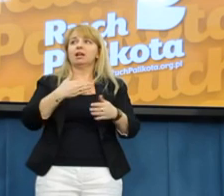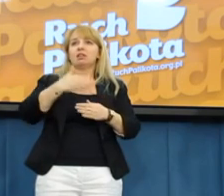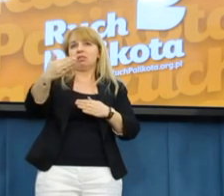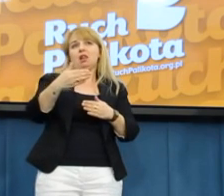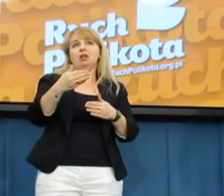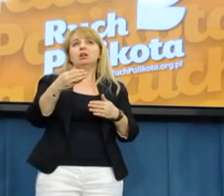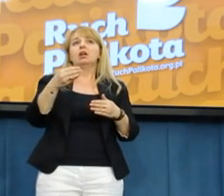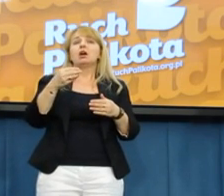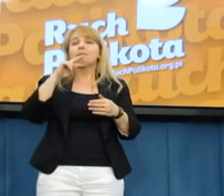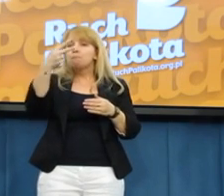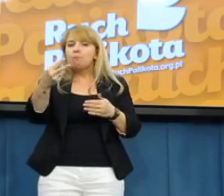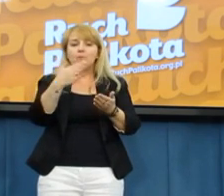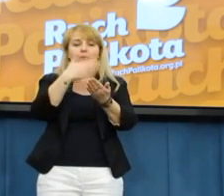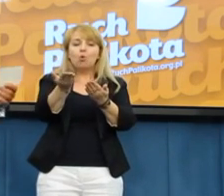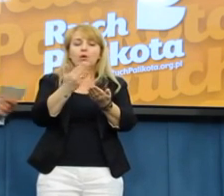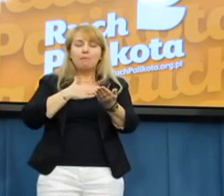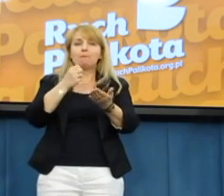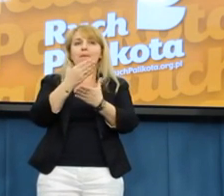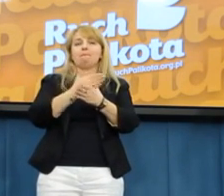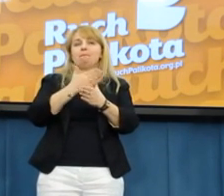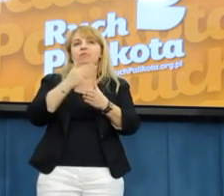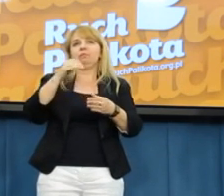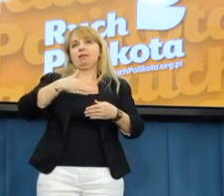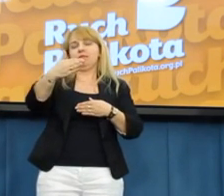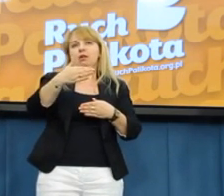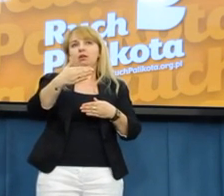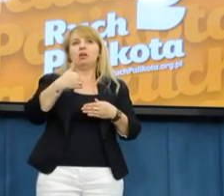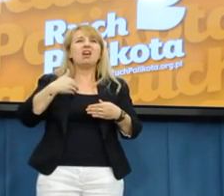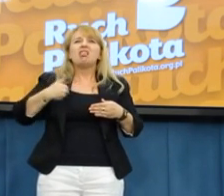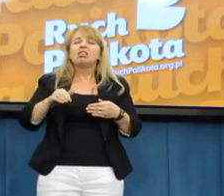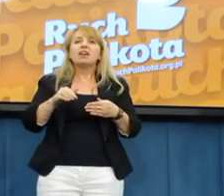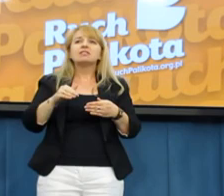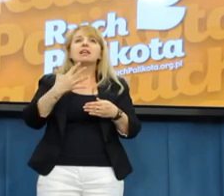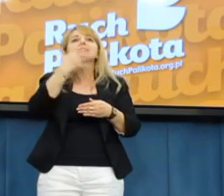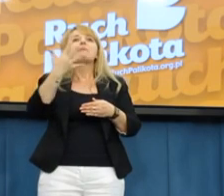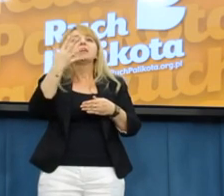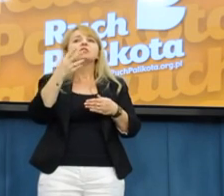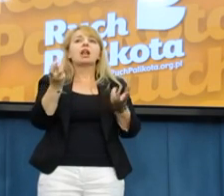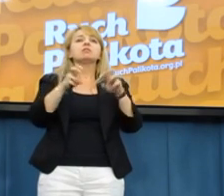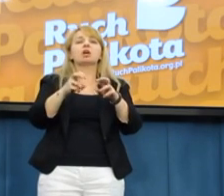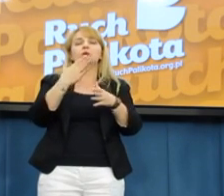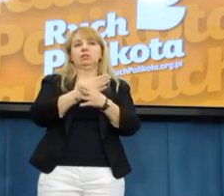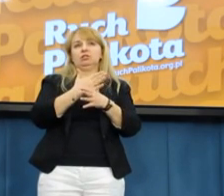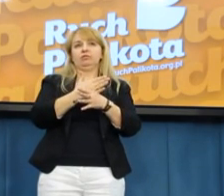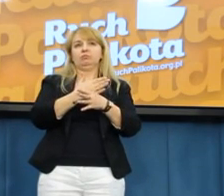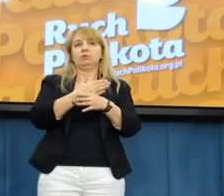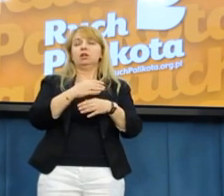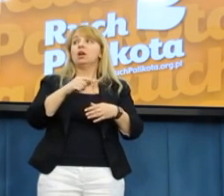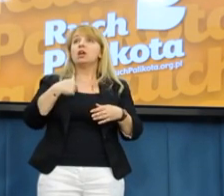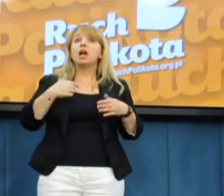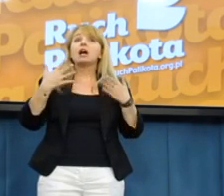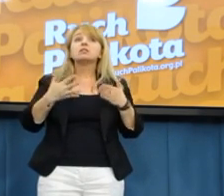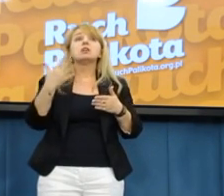funkcjonować. Za pięć lat, proszę Państwa, ja nie chcę zapadać wirku. Za pięć lat będę marzył o tym, żeby moje wnuki stąd wyjechały.